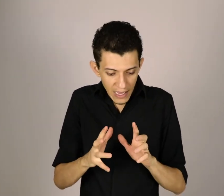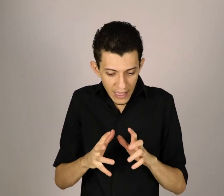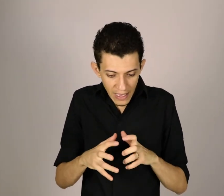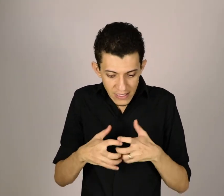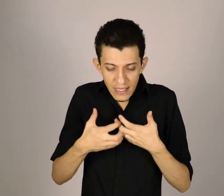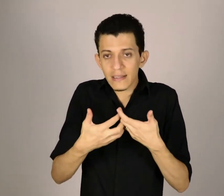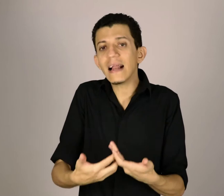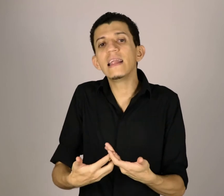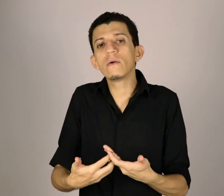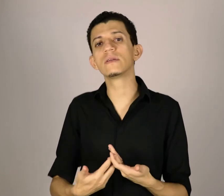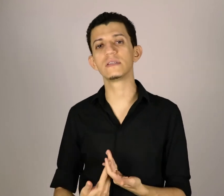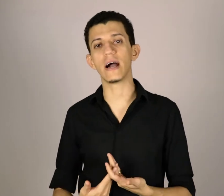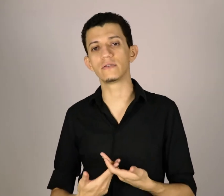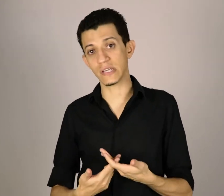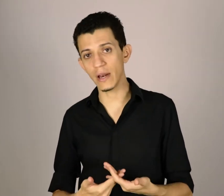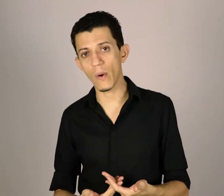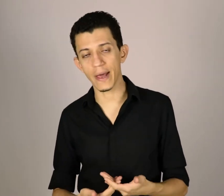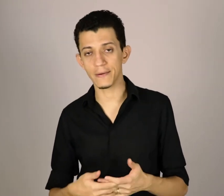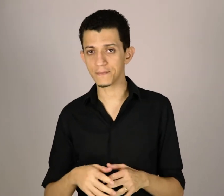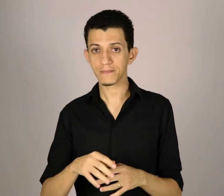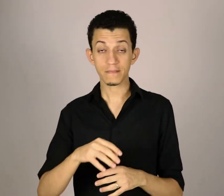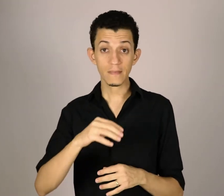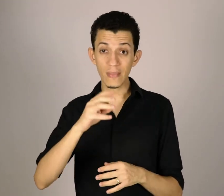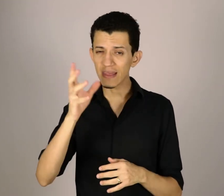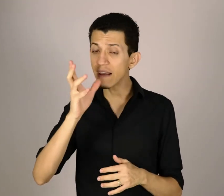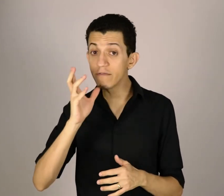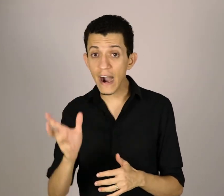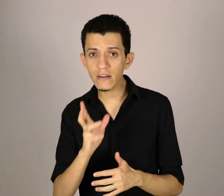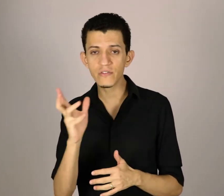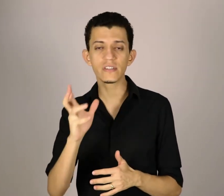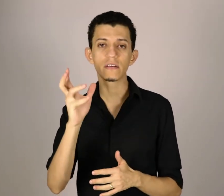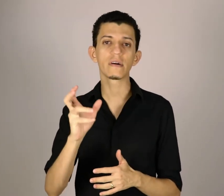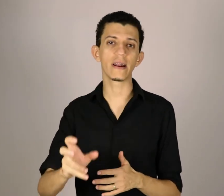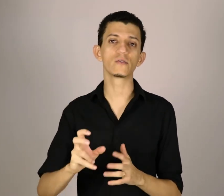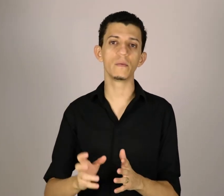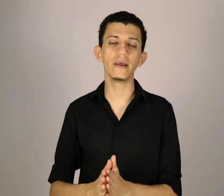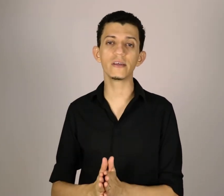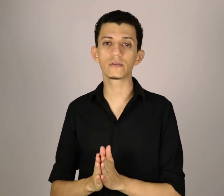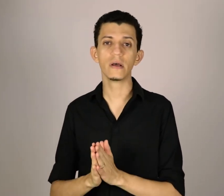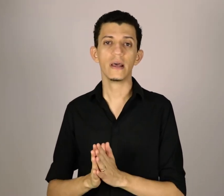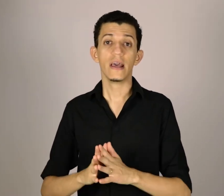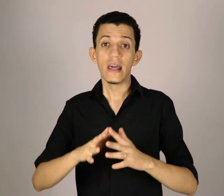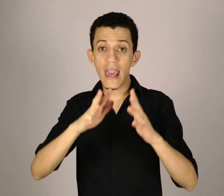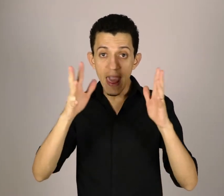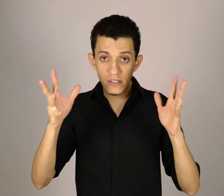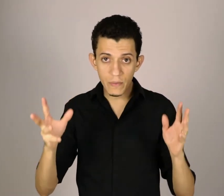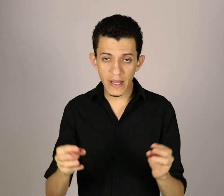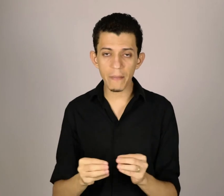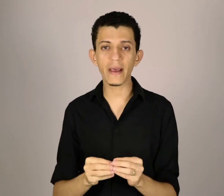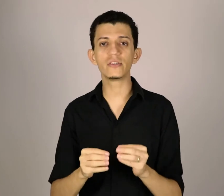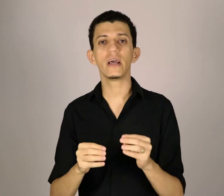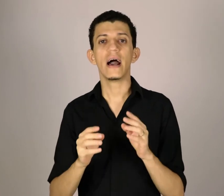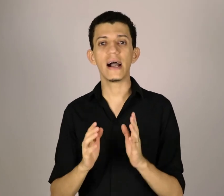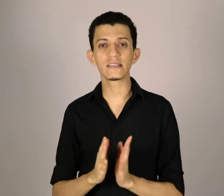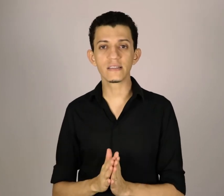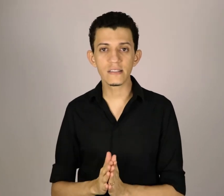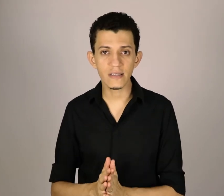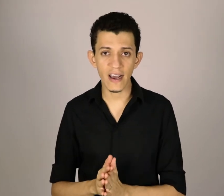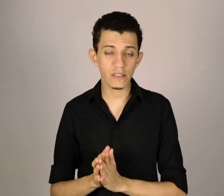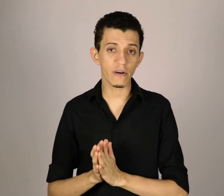escrita da língua de sinais, o signwiring. Tem vários vídeos aqui no canal sobre isso, e resumidamente, a escrita de sinais é uma